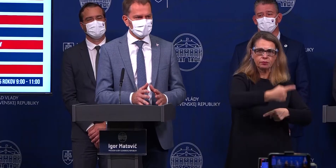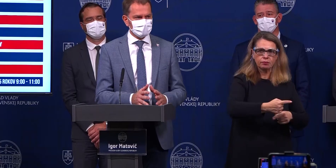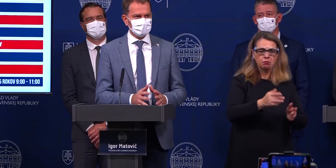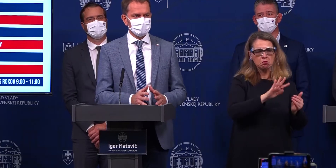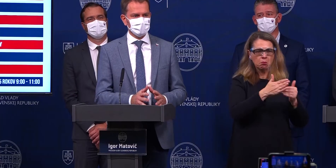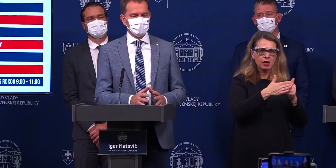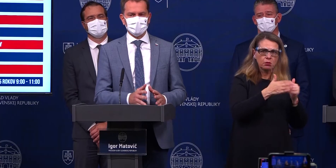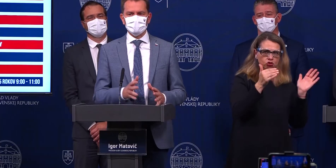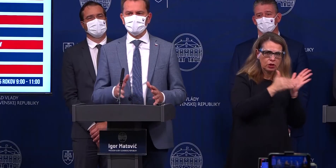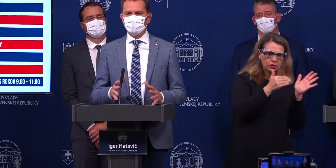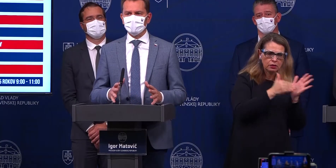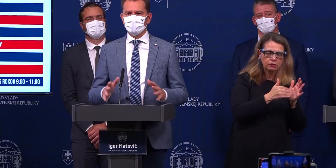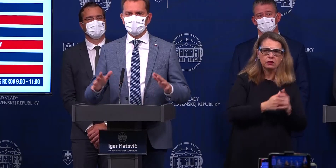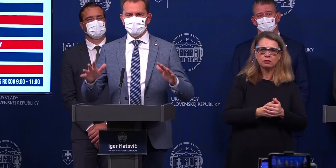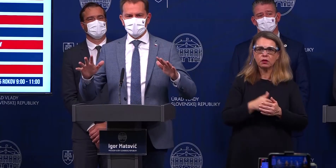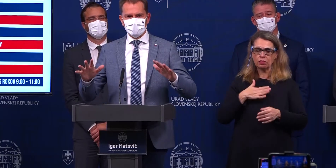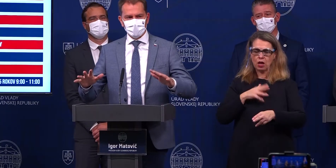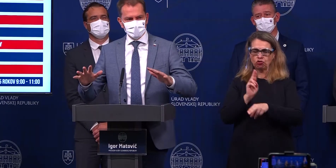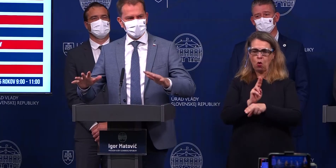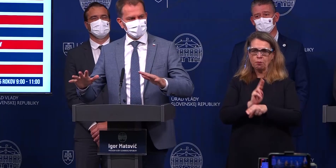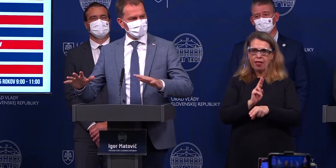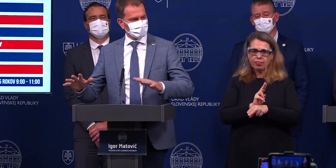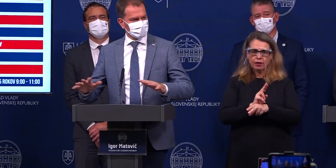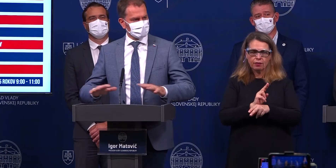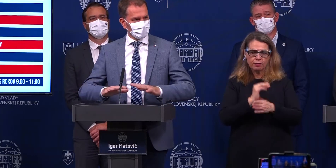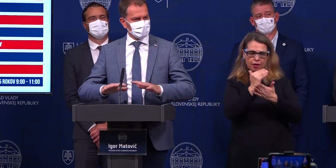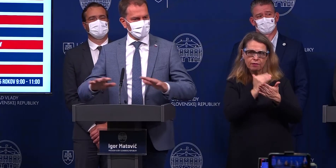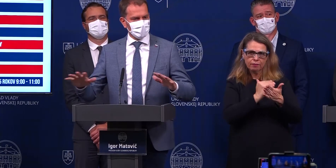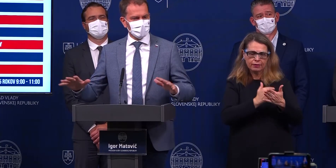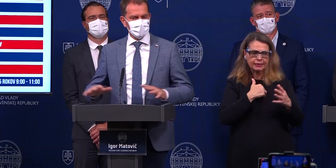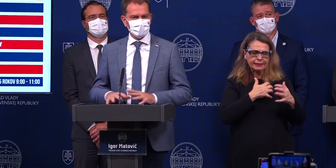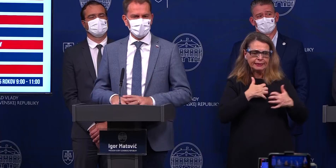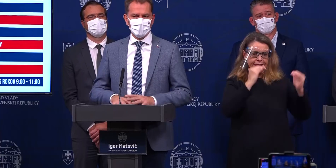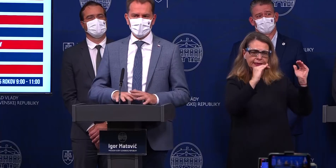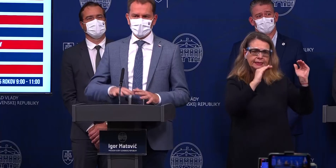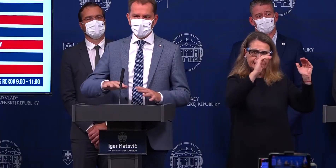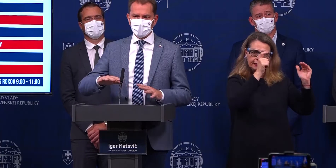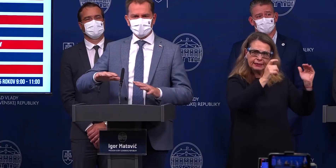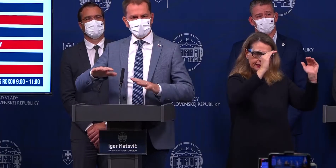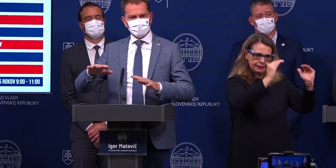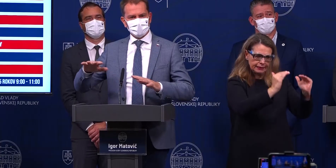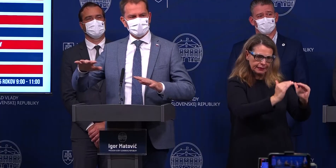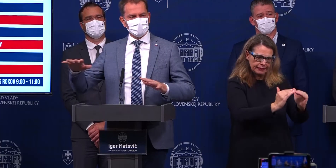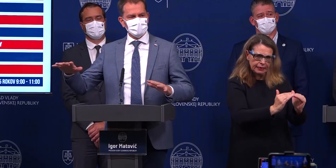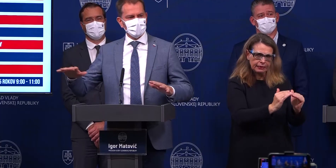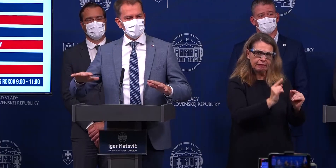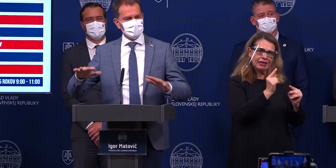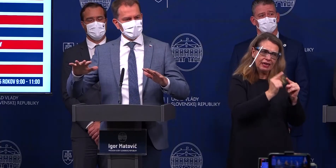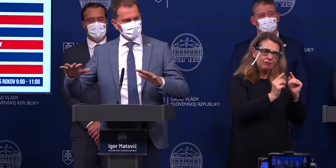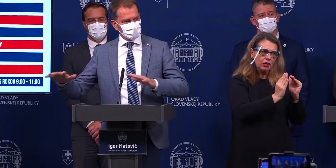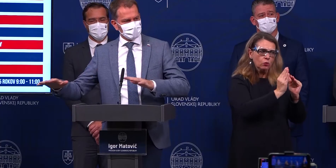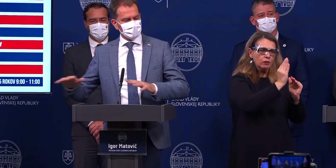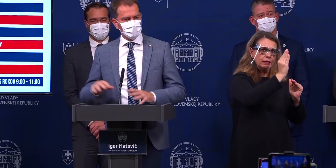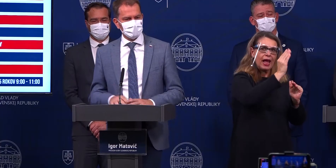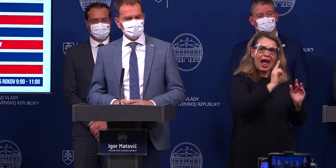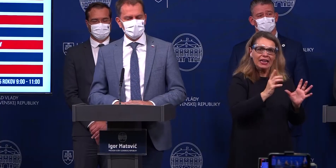tisíc. Našimi opatreniami sme sa snažili tú krývku si stlačiť, aby nám nerastla. Napriek tomu sa nám chvíľku snažila ráziť,